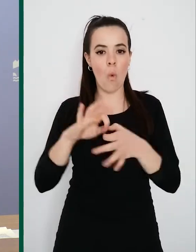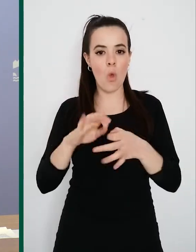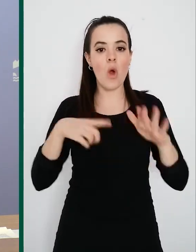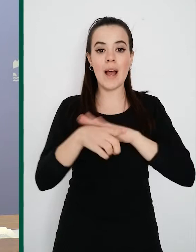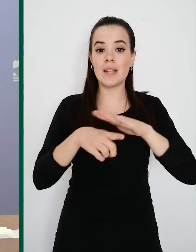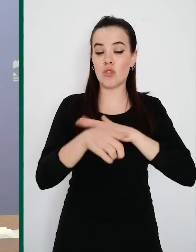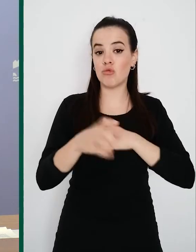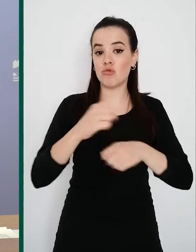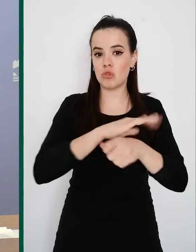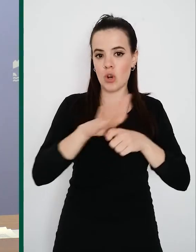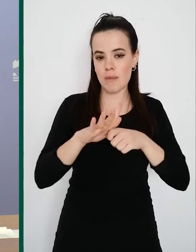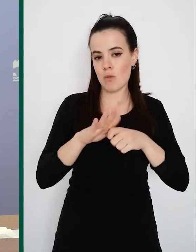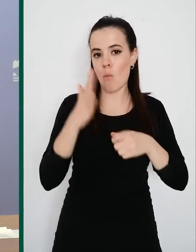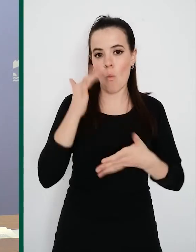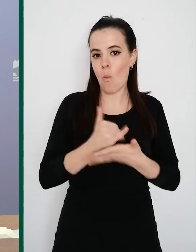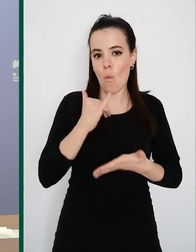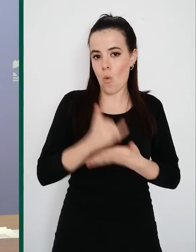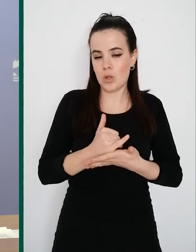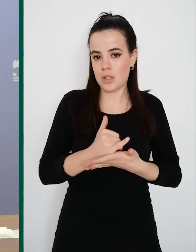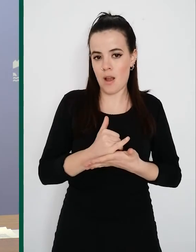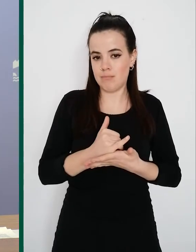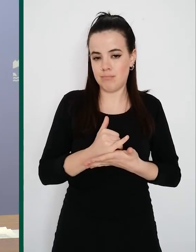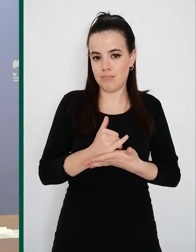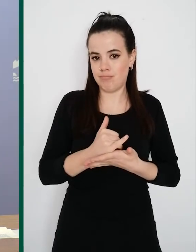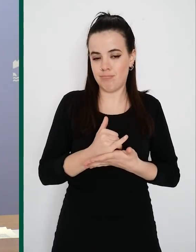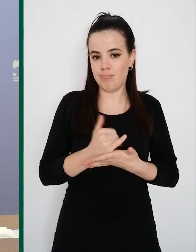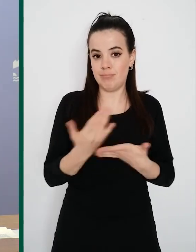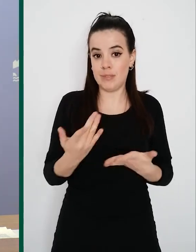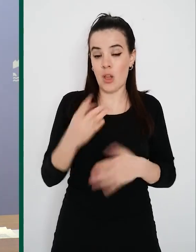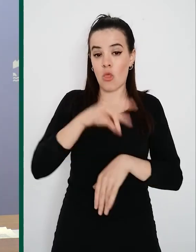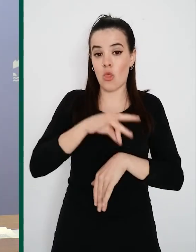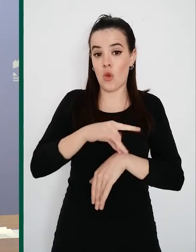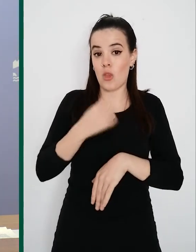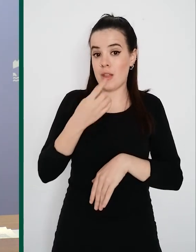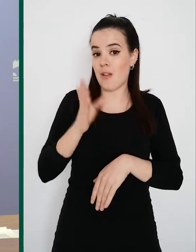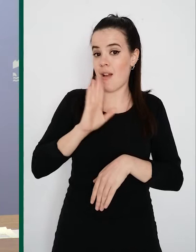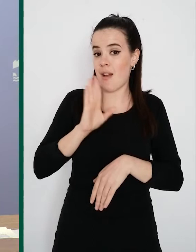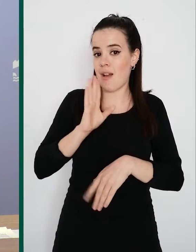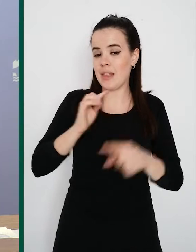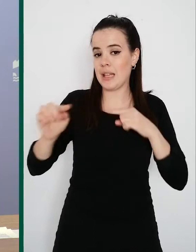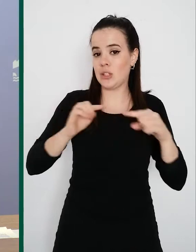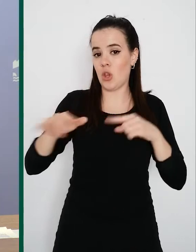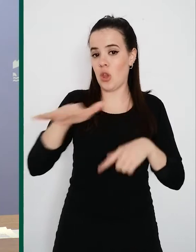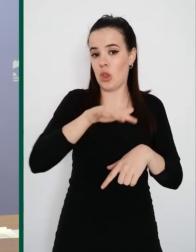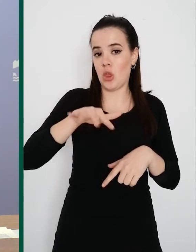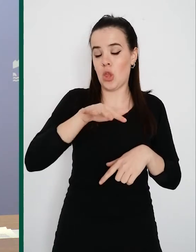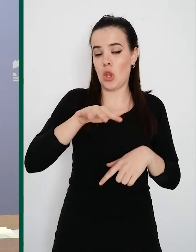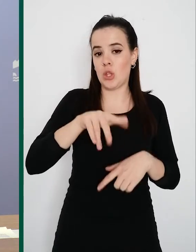nos lo está demostrando más que nunca. Como acaba de decir el doctor Rafuente, el director de la área de salud, si el sistema público está teniendo